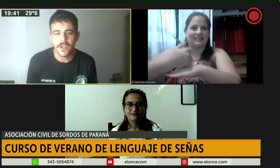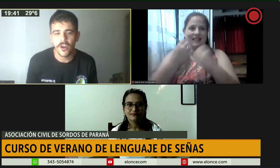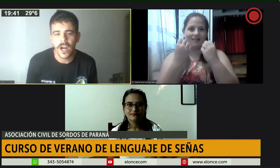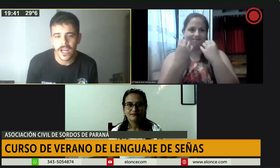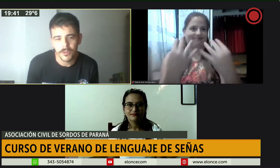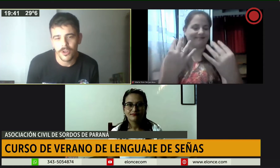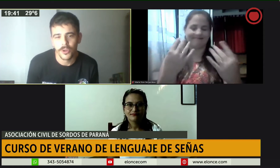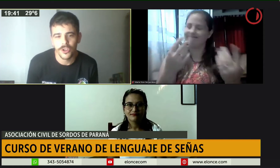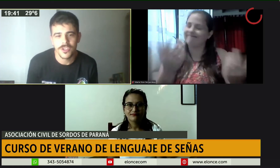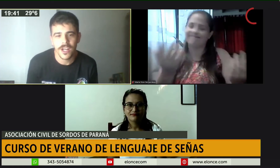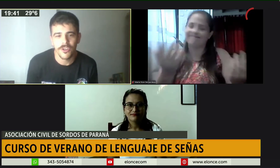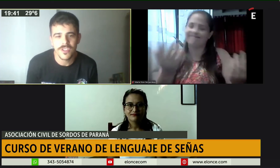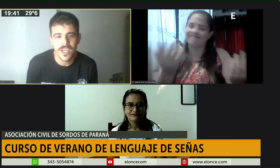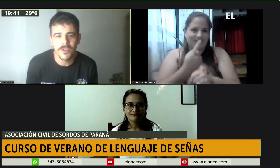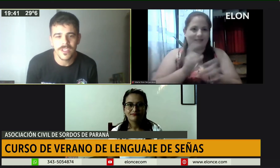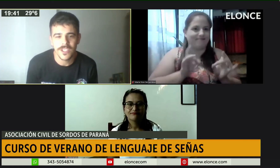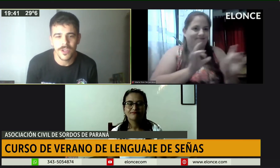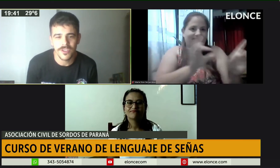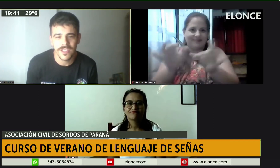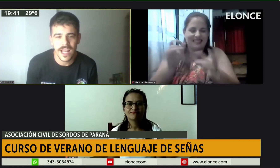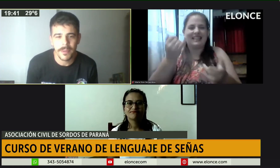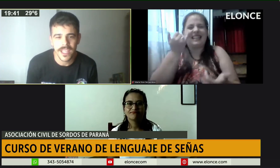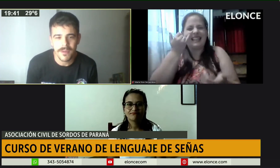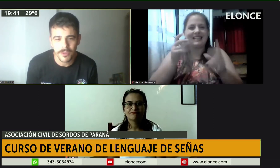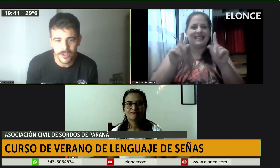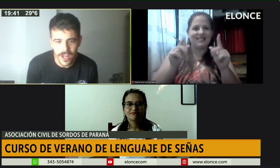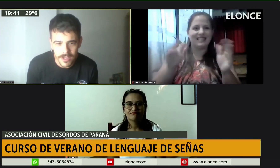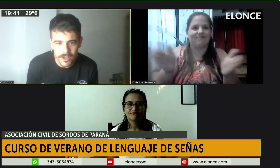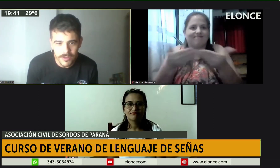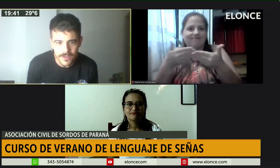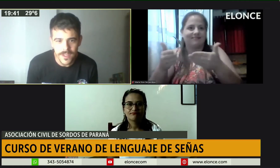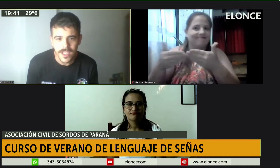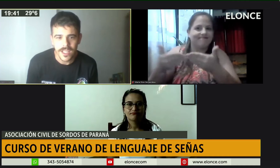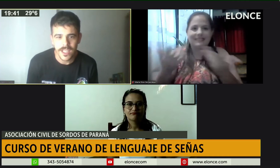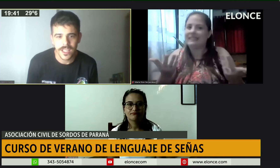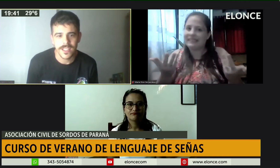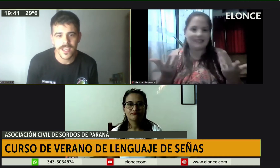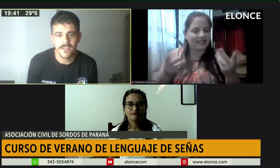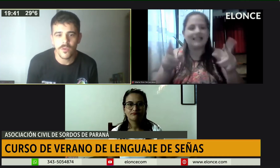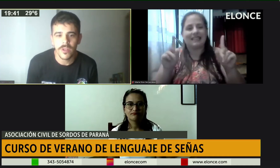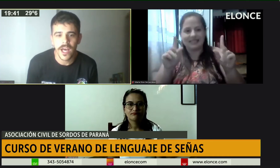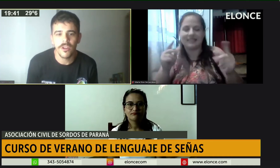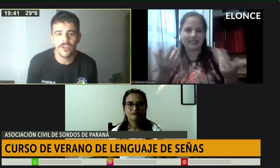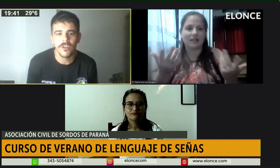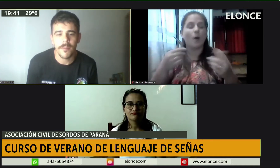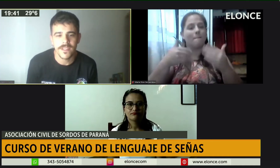Debido a, como todos ya conocemos, la situación de la pandemia por coronavirus, que se ha dificultado la